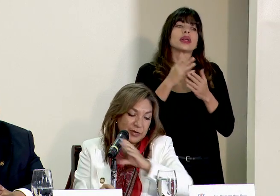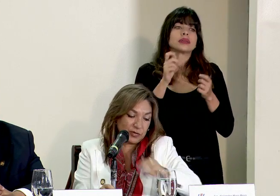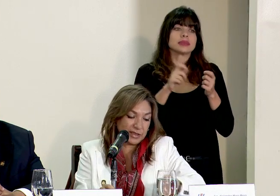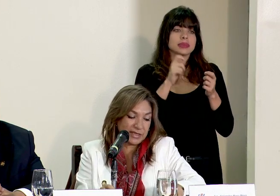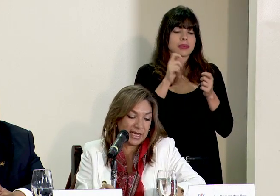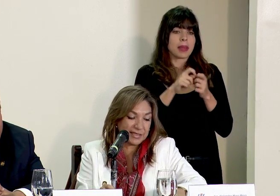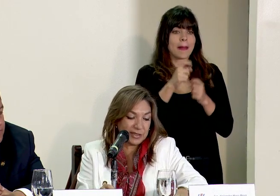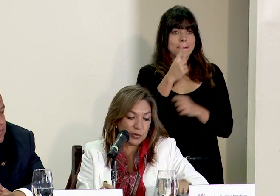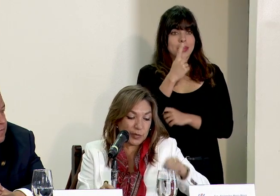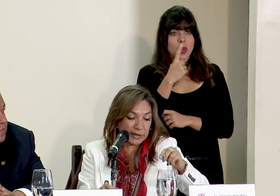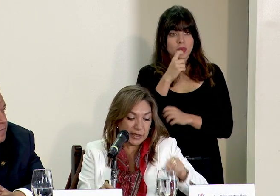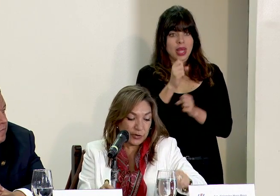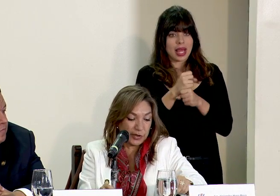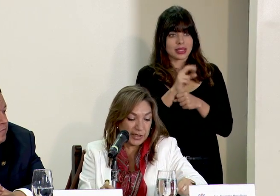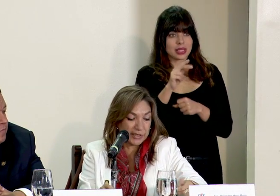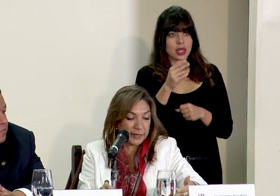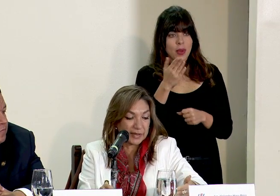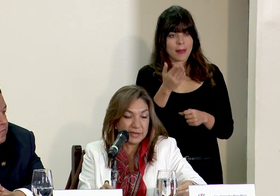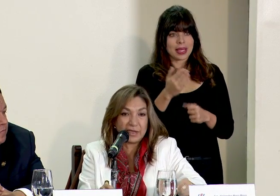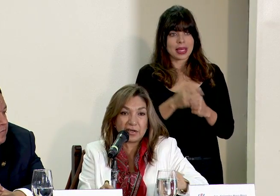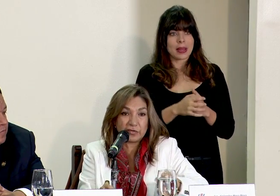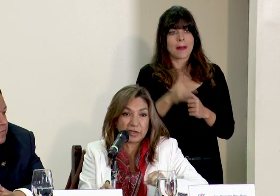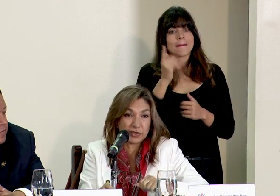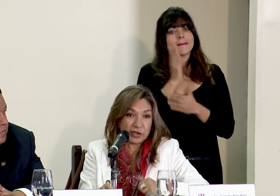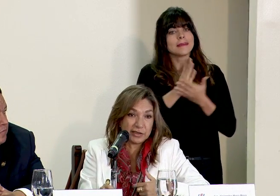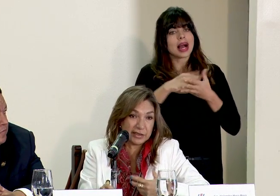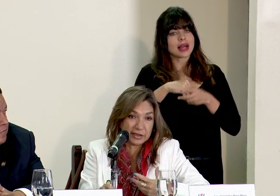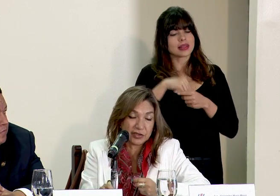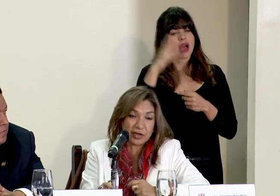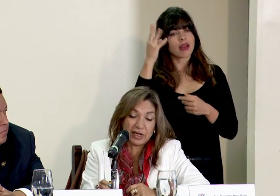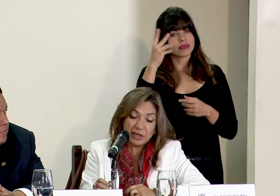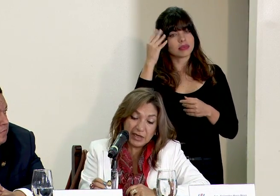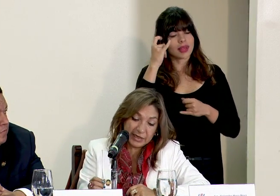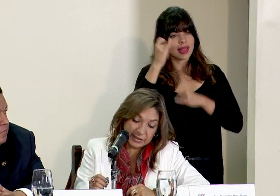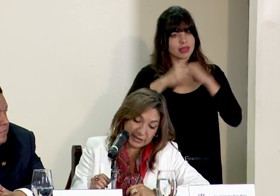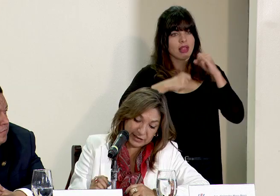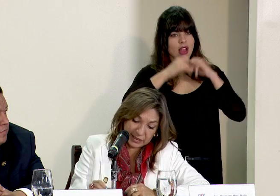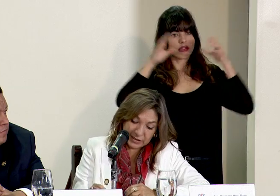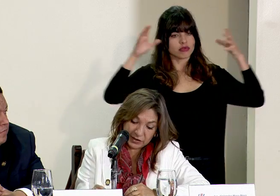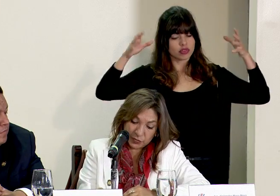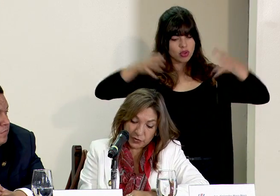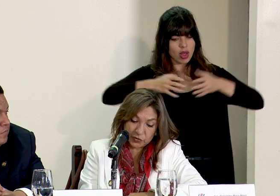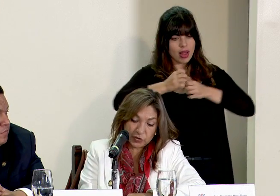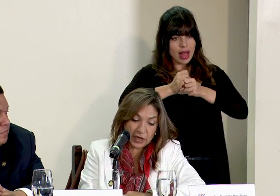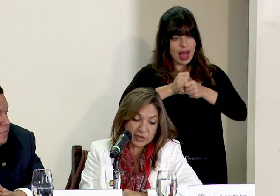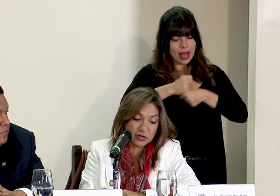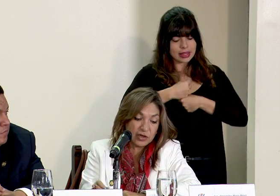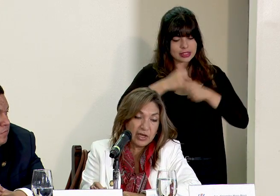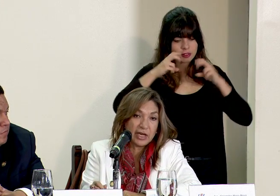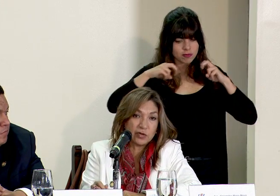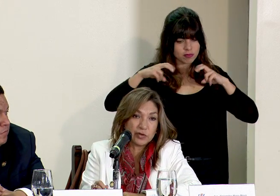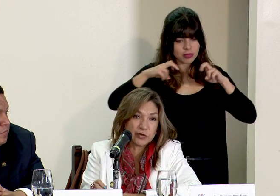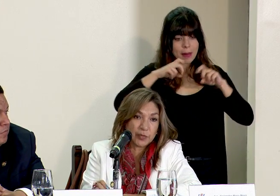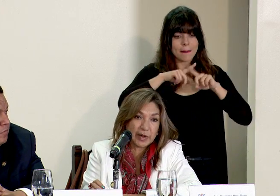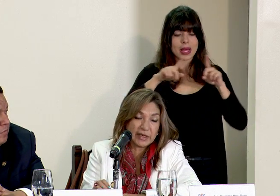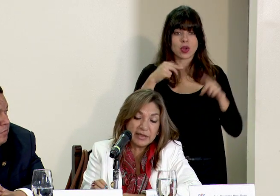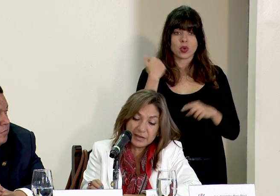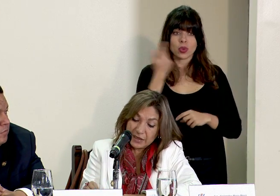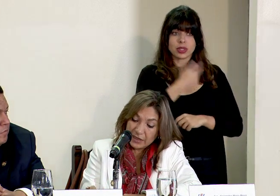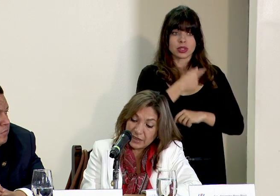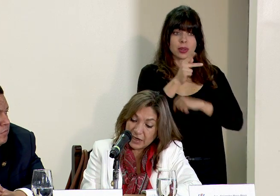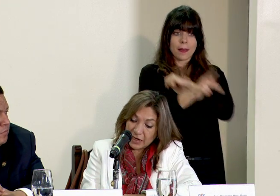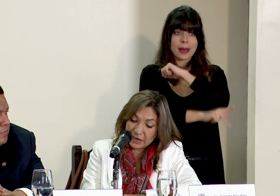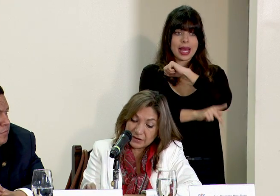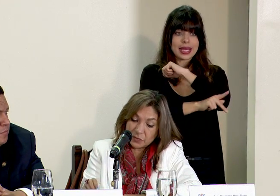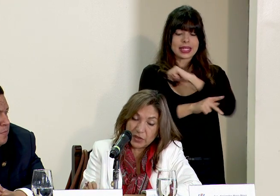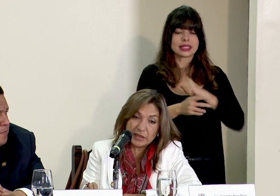las preguntas que hace el compañero es parte de la reflexión internacional que se está haciendo pero en todo caso en nuestro país